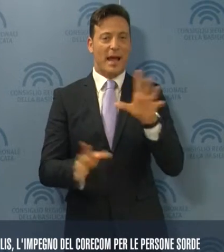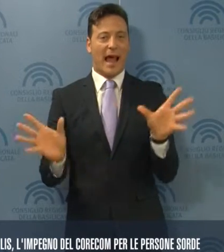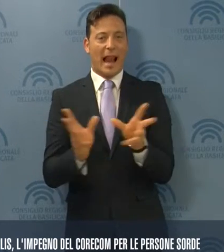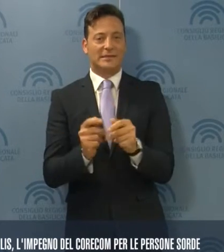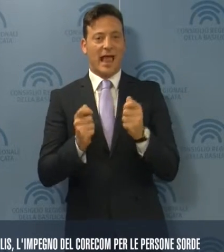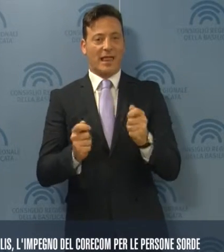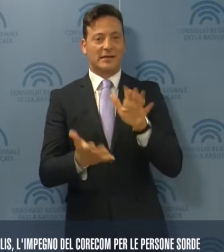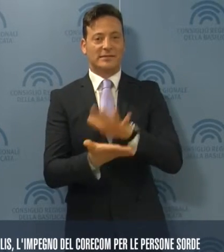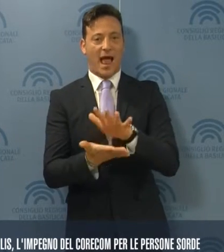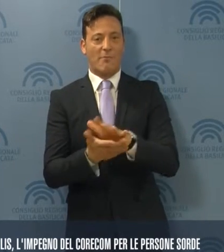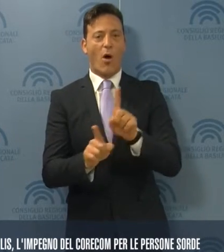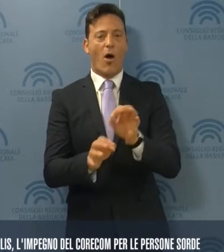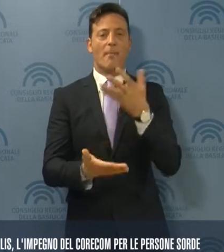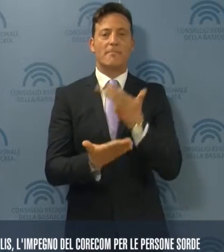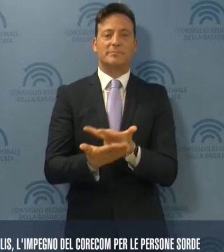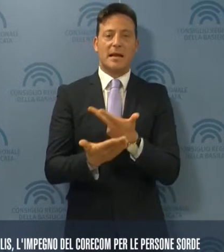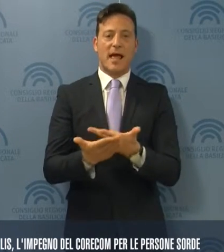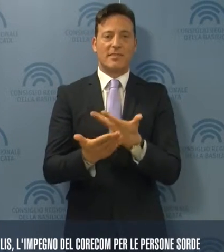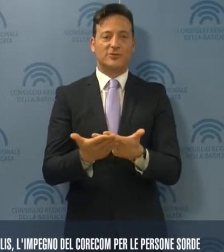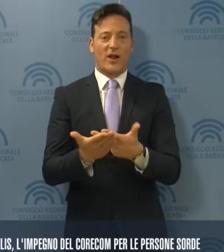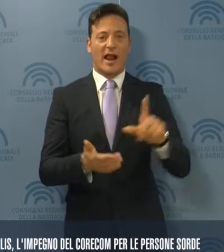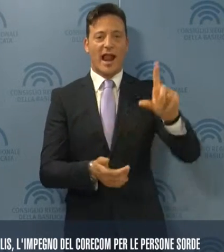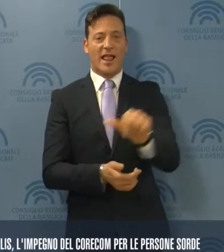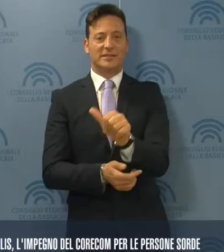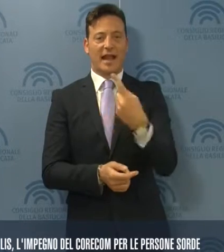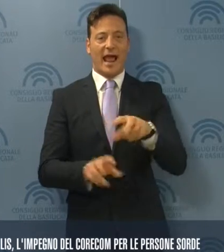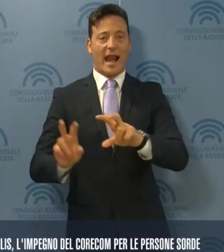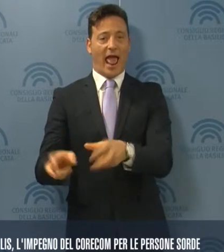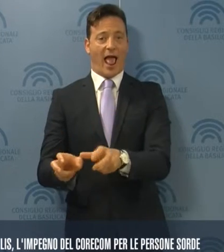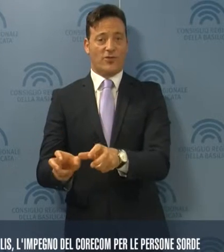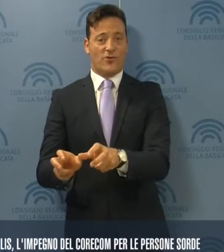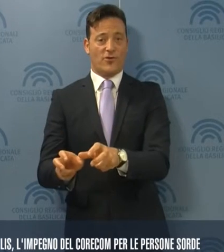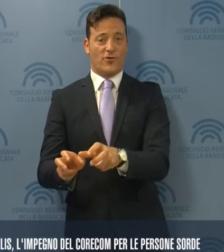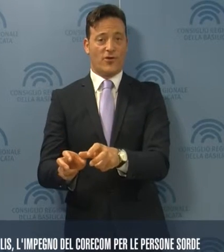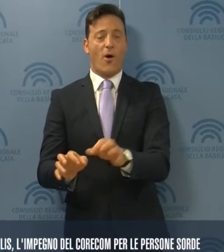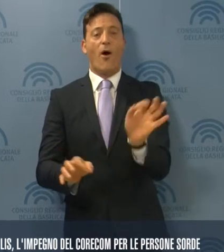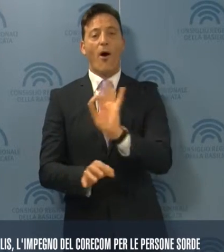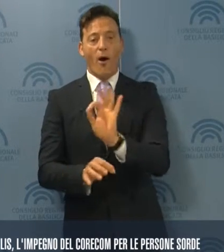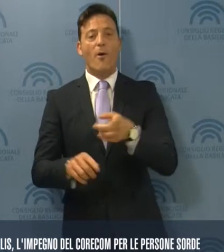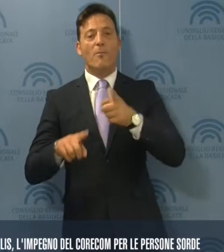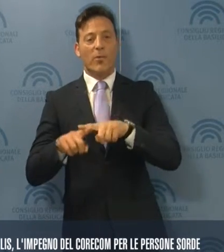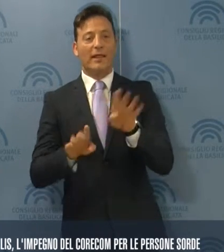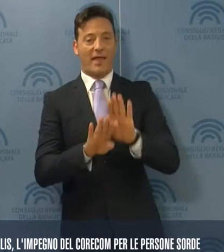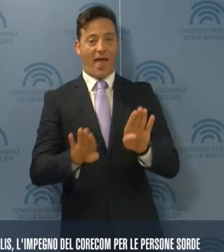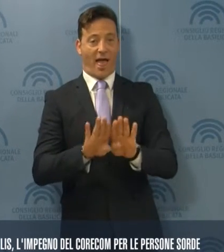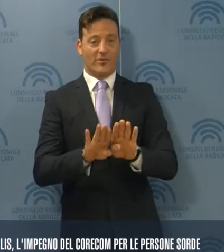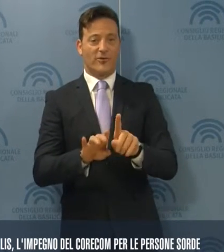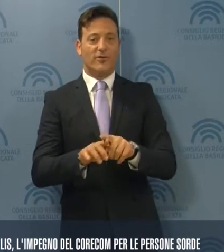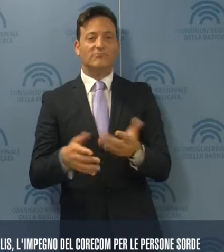o la sperimentazione dell'IS nelle radio o ancora nel teatro, coinvolgendo,